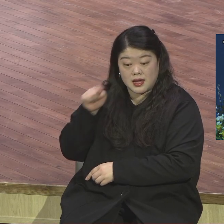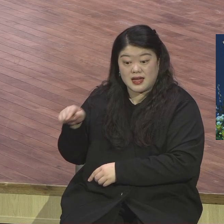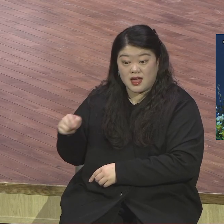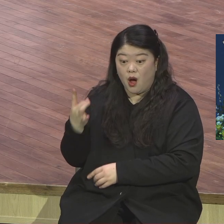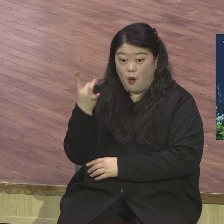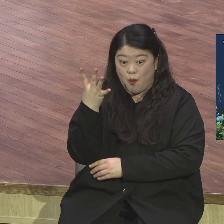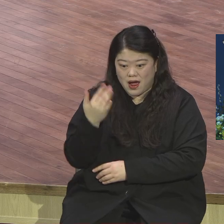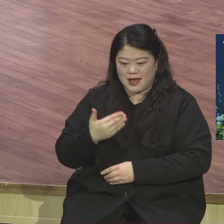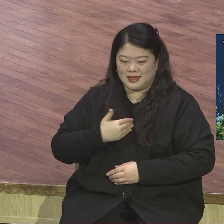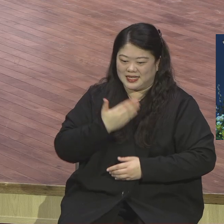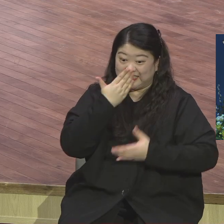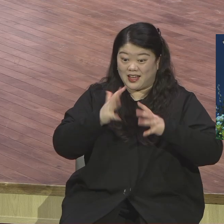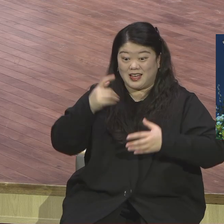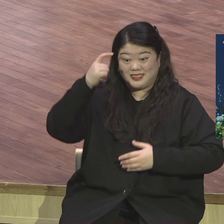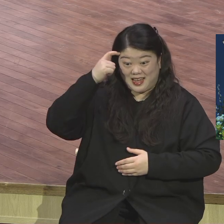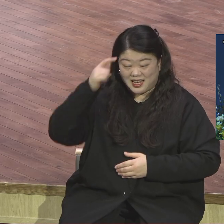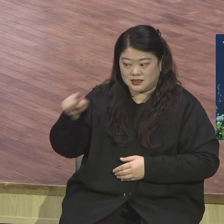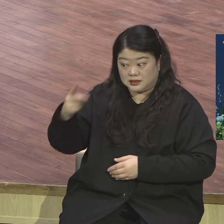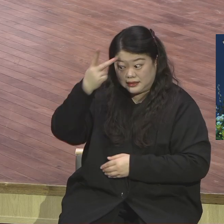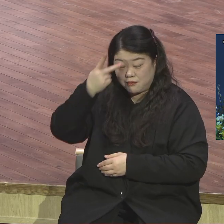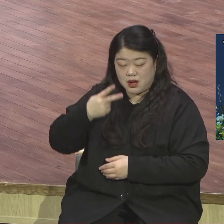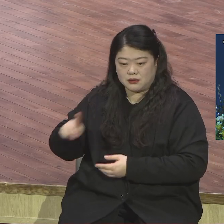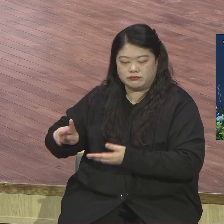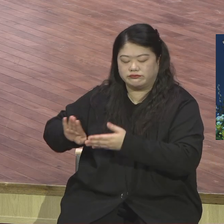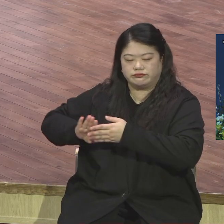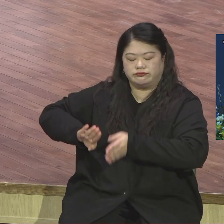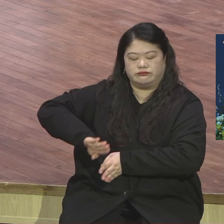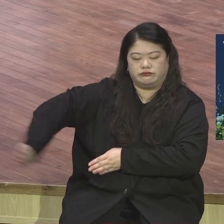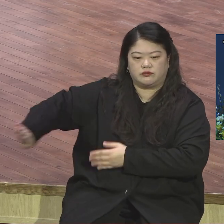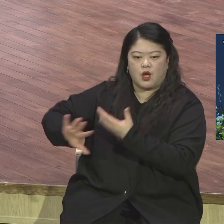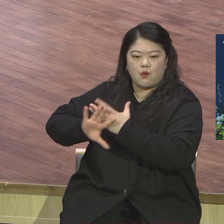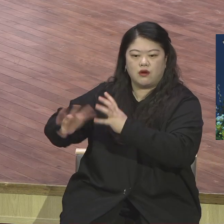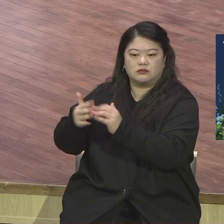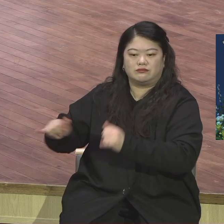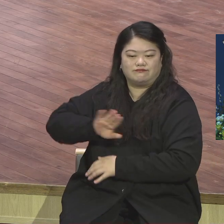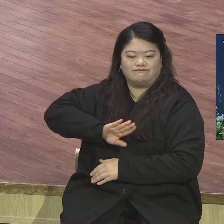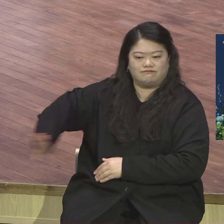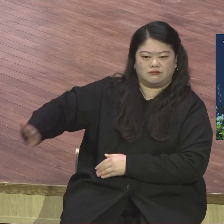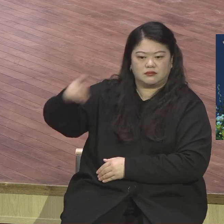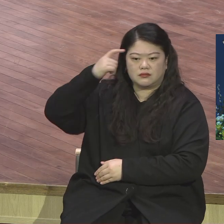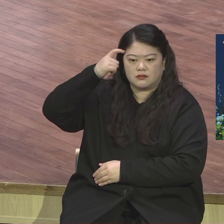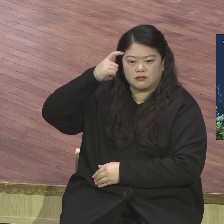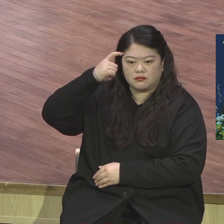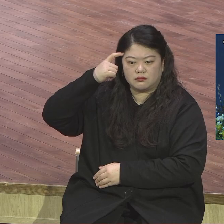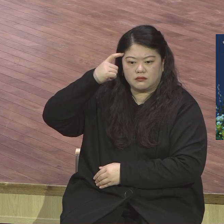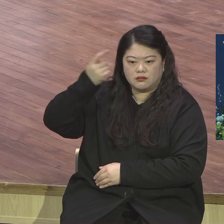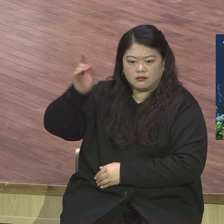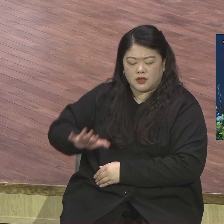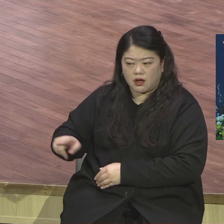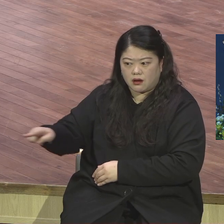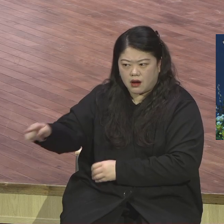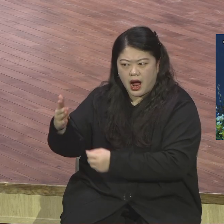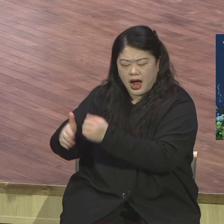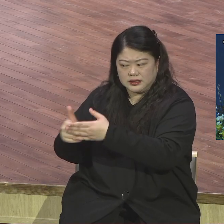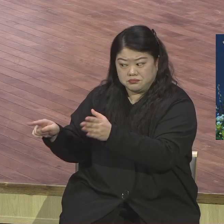당해서. 그래서 많은 우상들을 숨기기 때문에 영양이 입을까 싶어서 우려해서 제안을 거절했습니다.